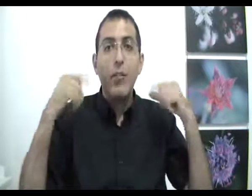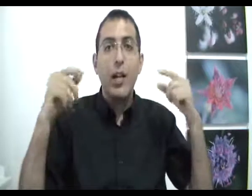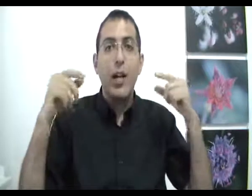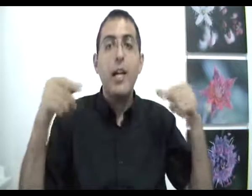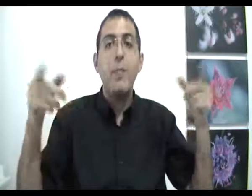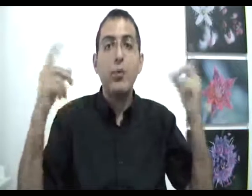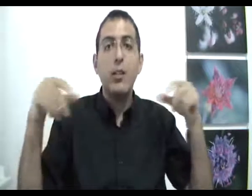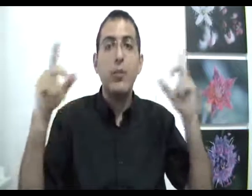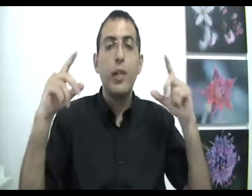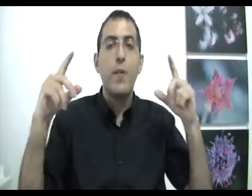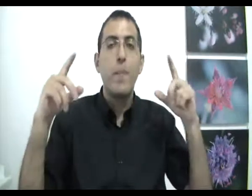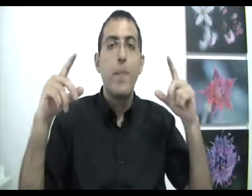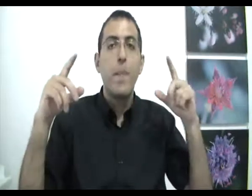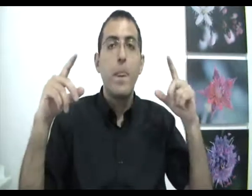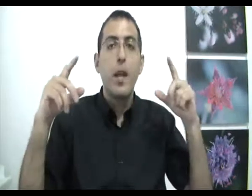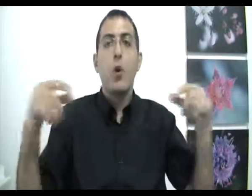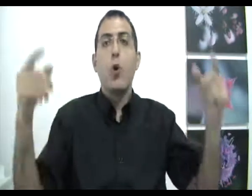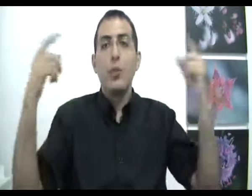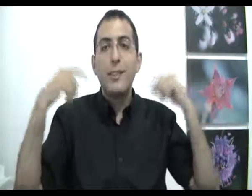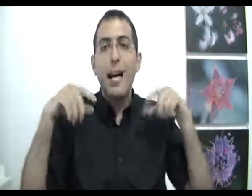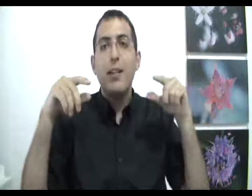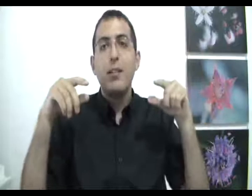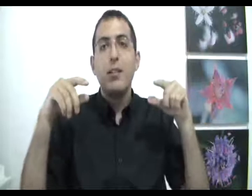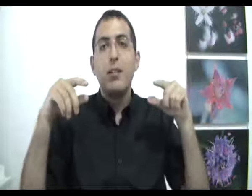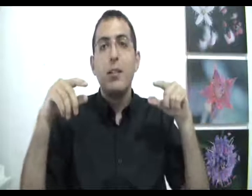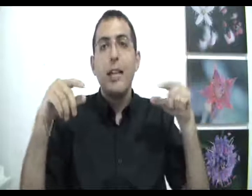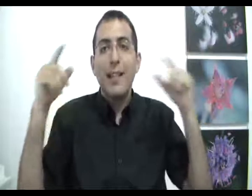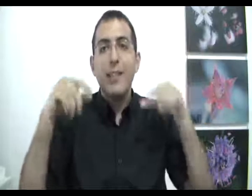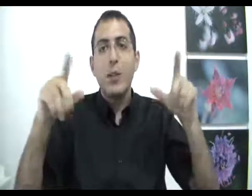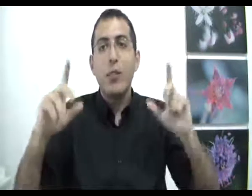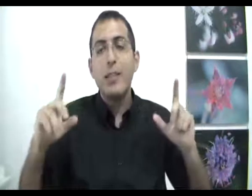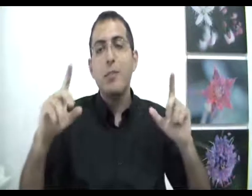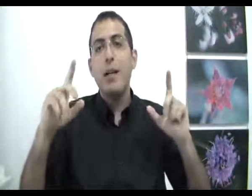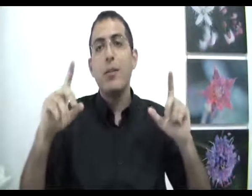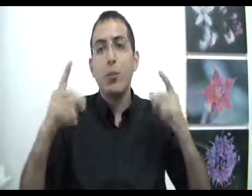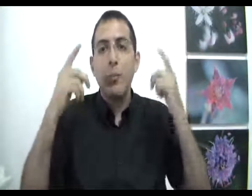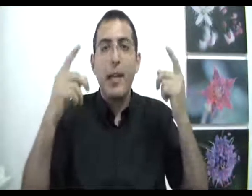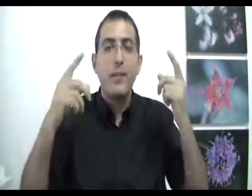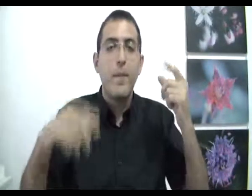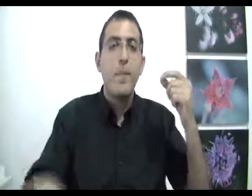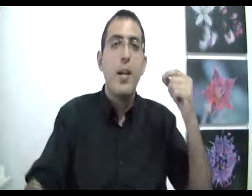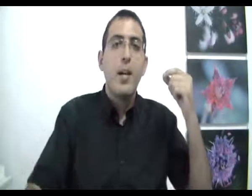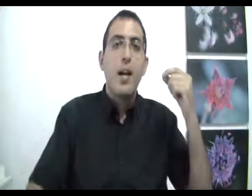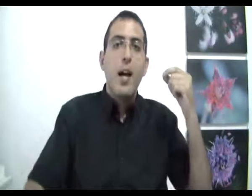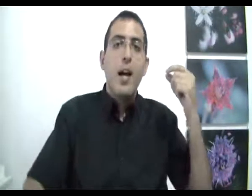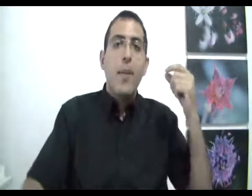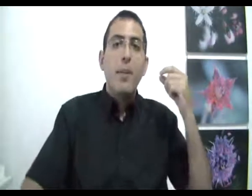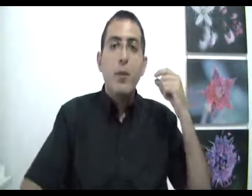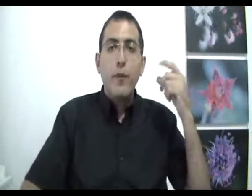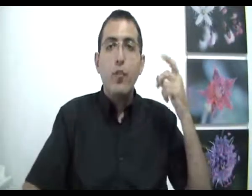שאל, האם אותה תבונה רוצה את הרצון של עצמה? זאת אומרת, בסופו